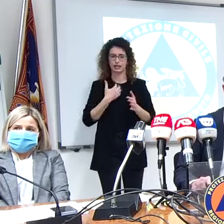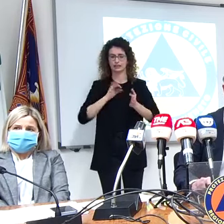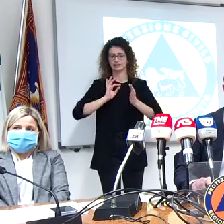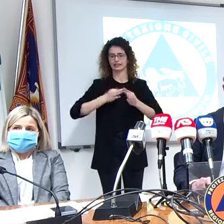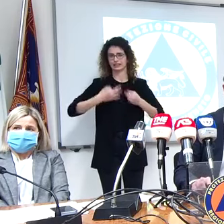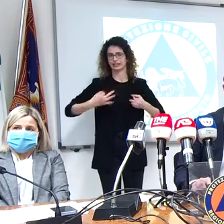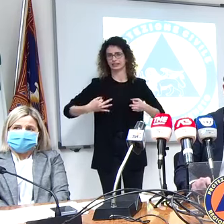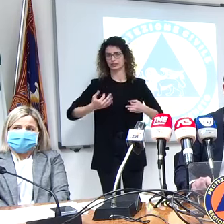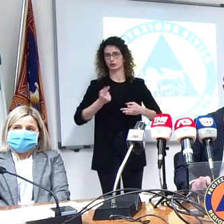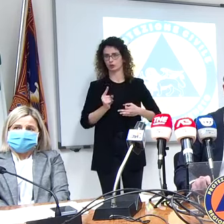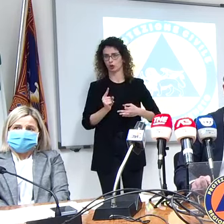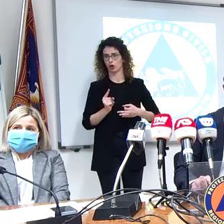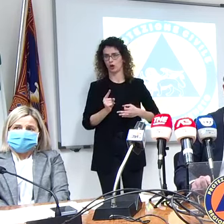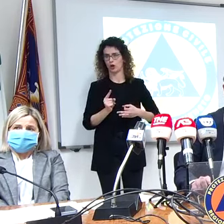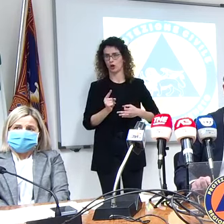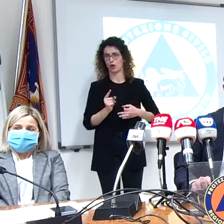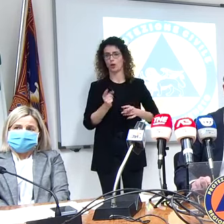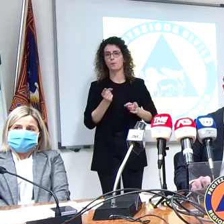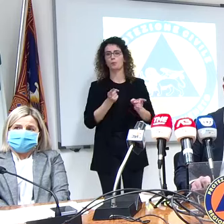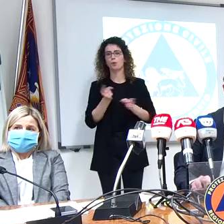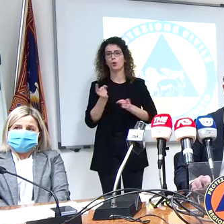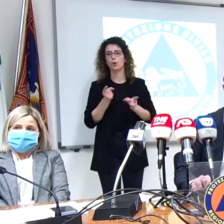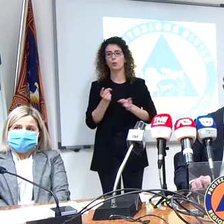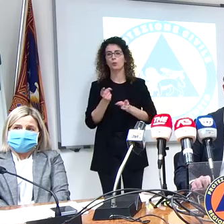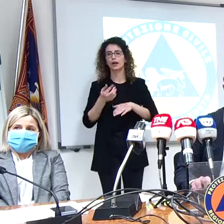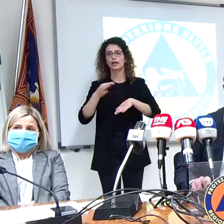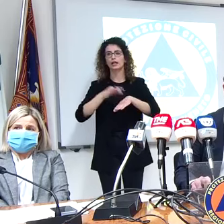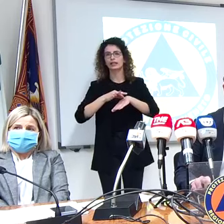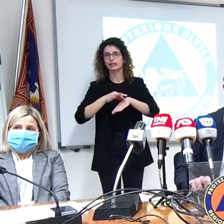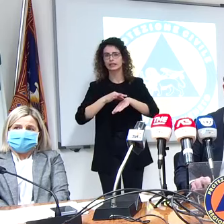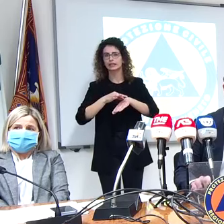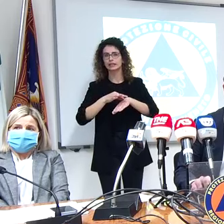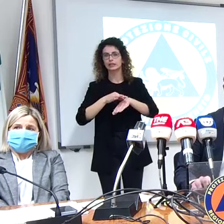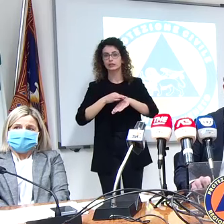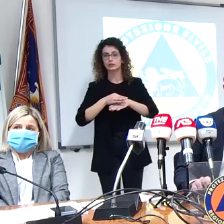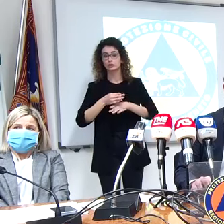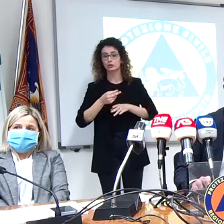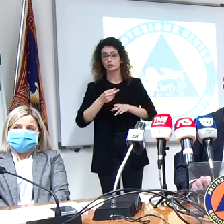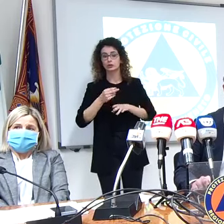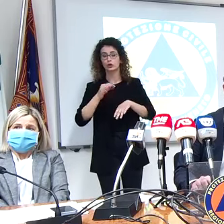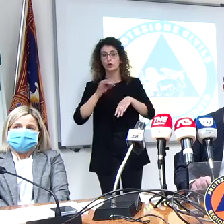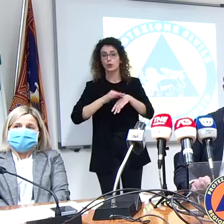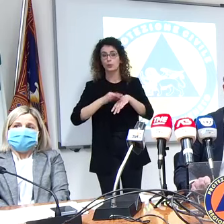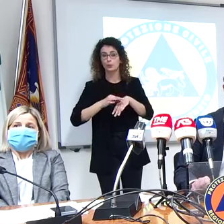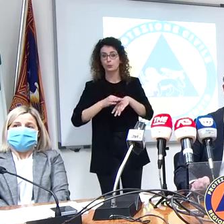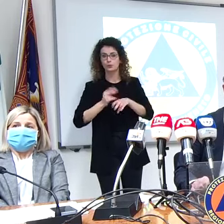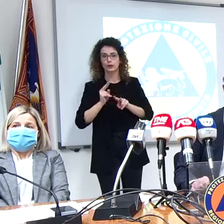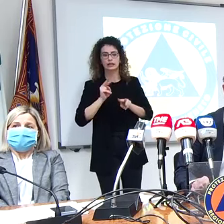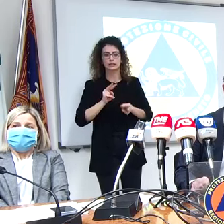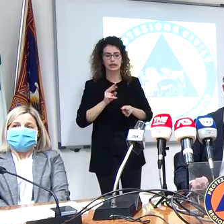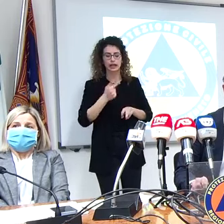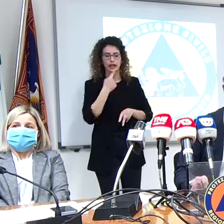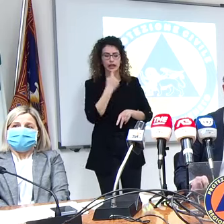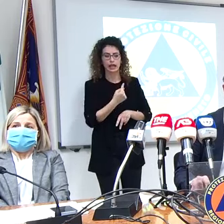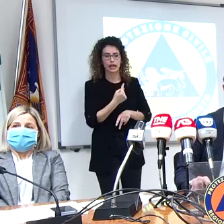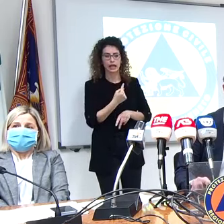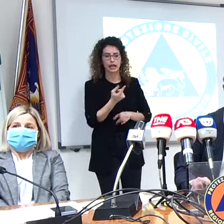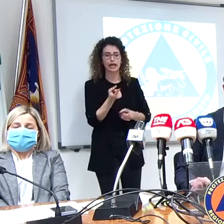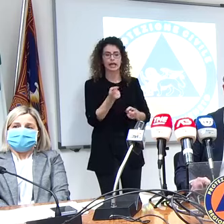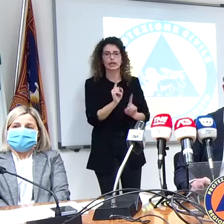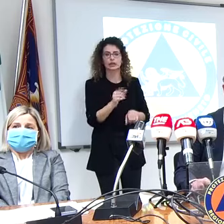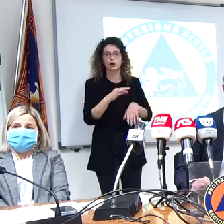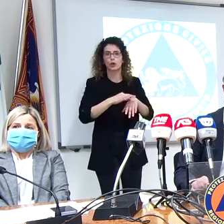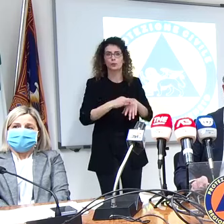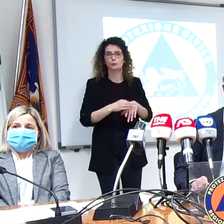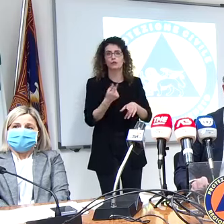momento solo dell'anamnesi hanno detto di avere delle patologie, quindi a quel punto sono stati fermati, no, non possiamo più fare Astra, tutti a